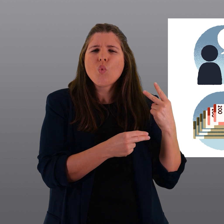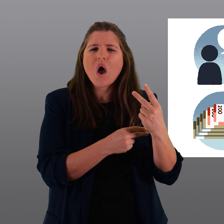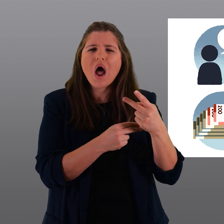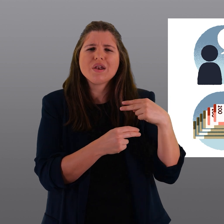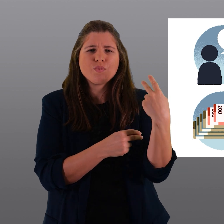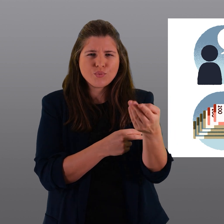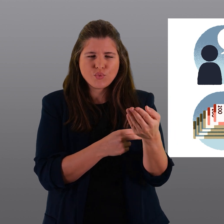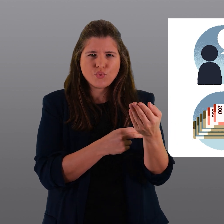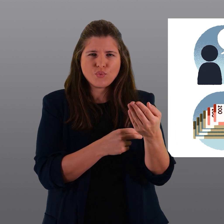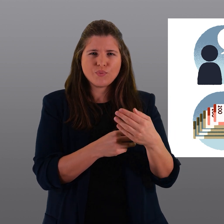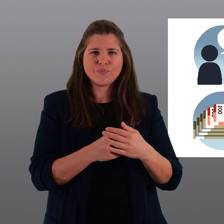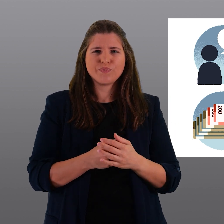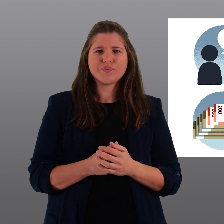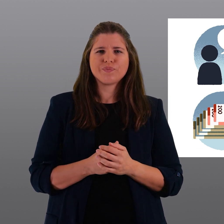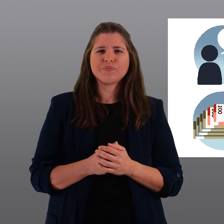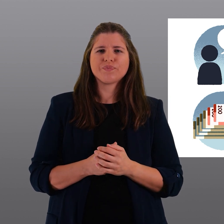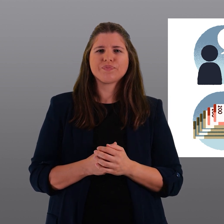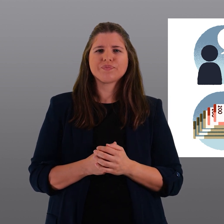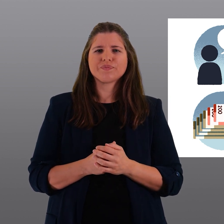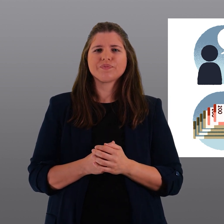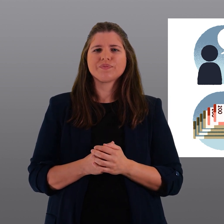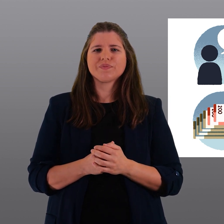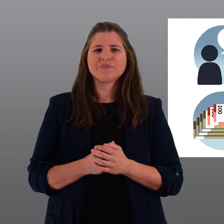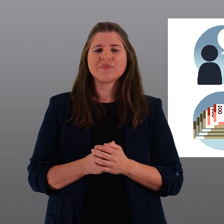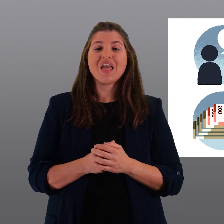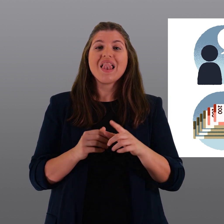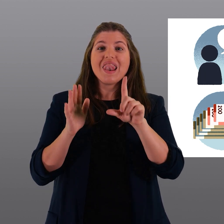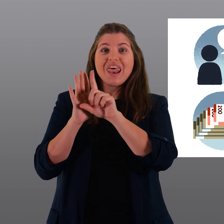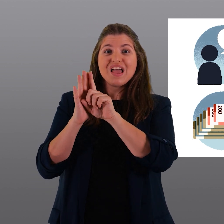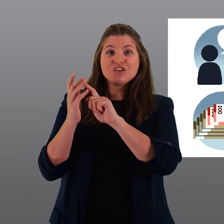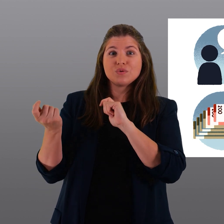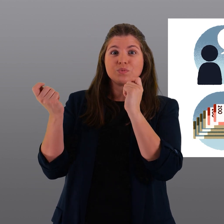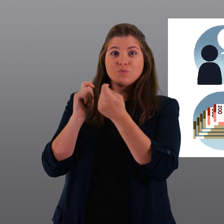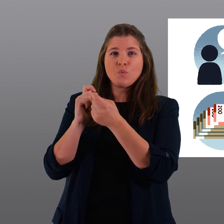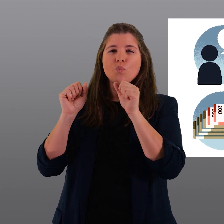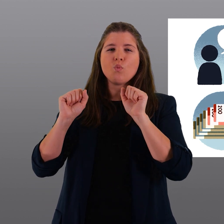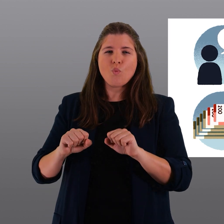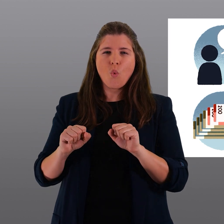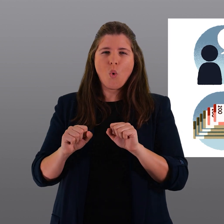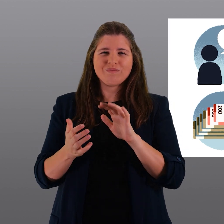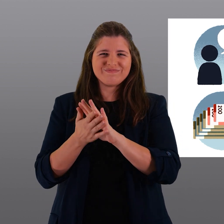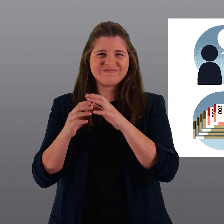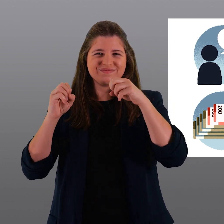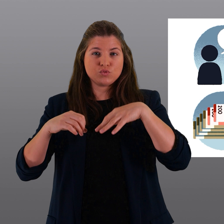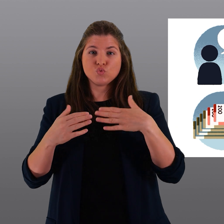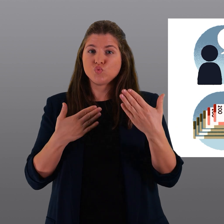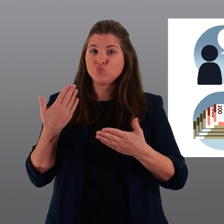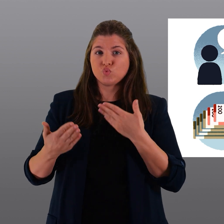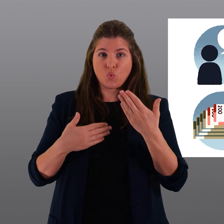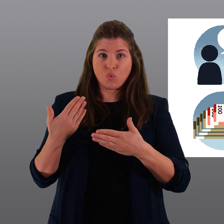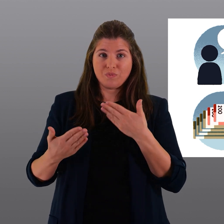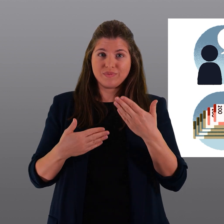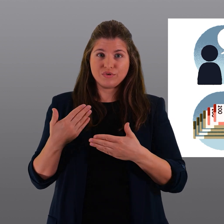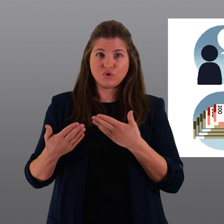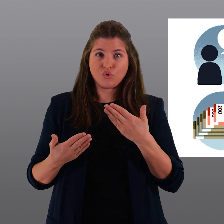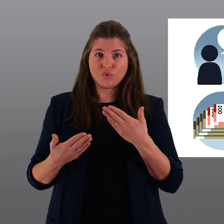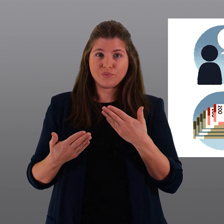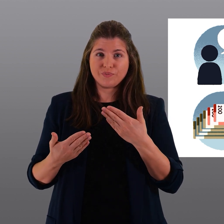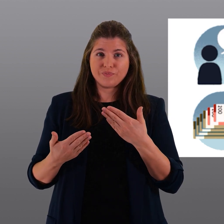prevista è superiore a due anni. La modifica di legge sancisce inoltre espressamente la possibilità